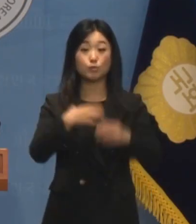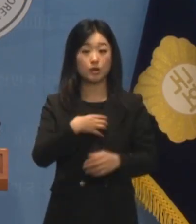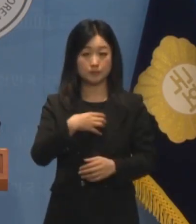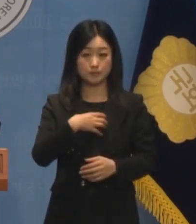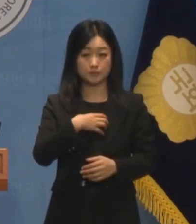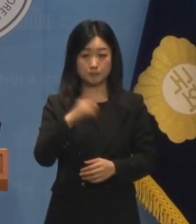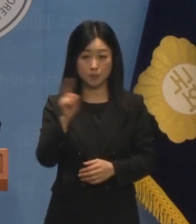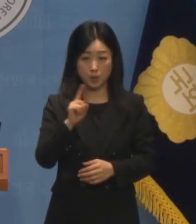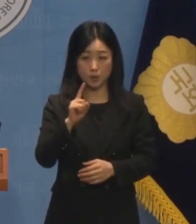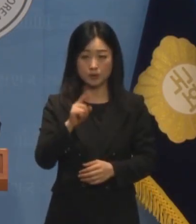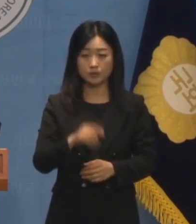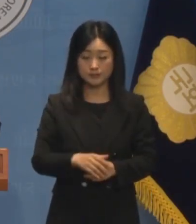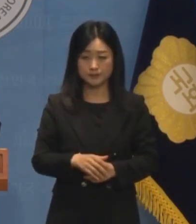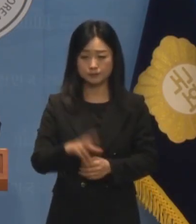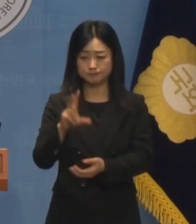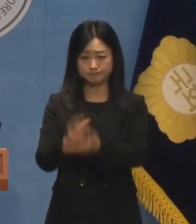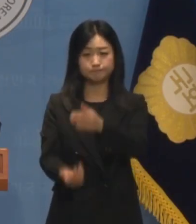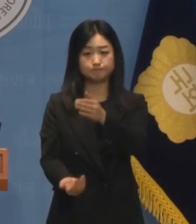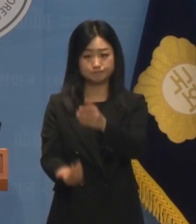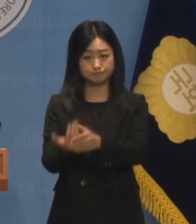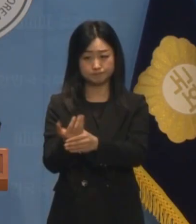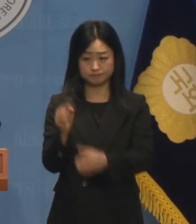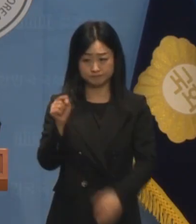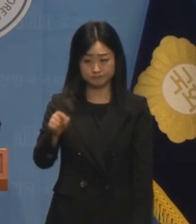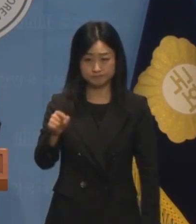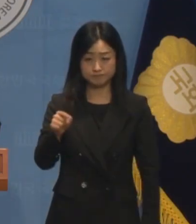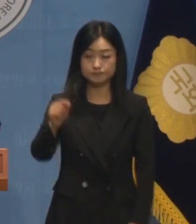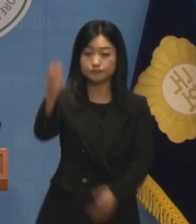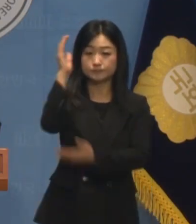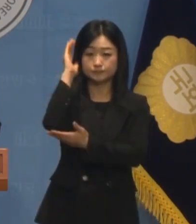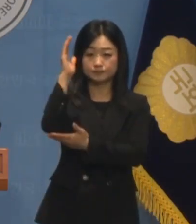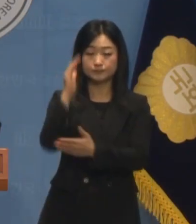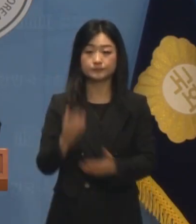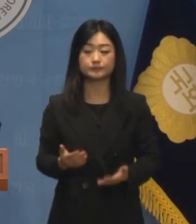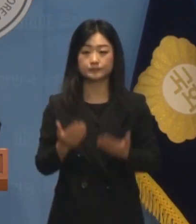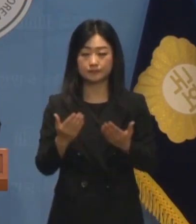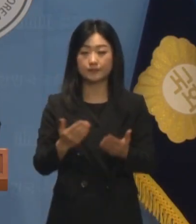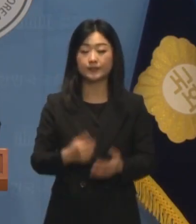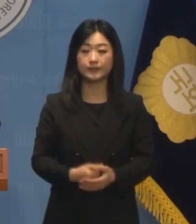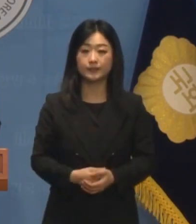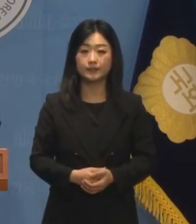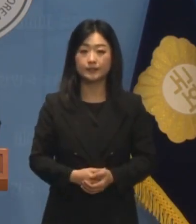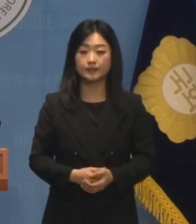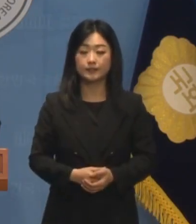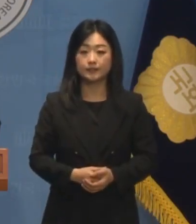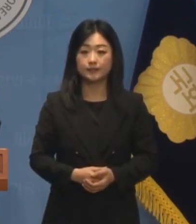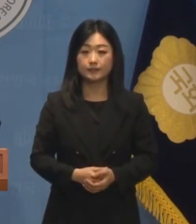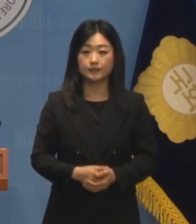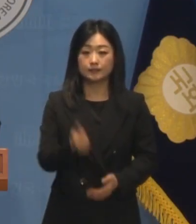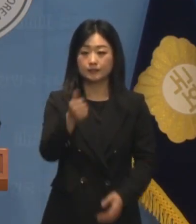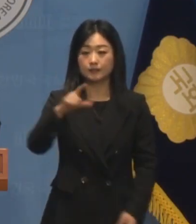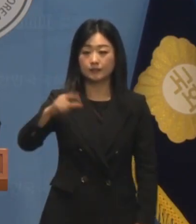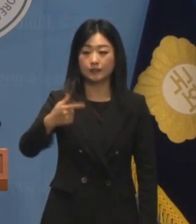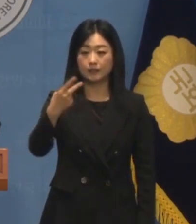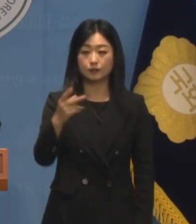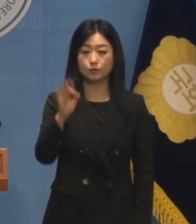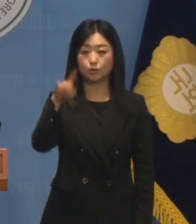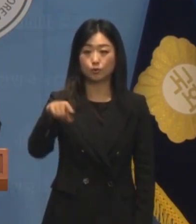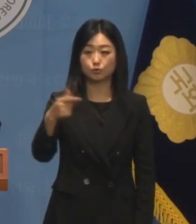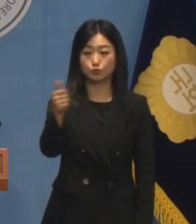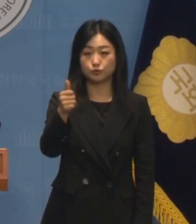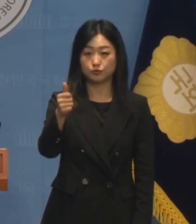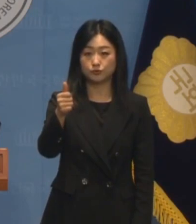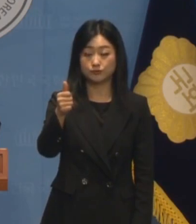중대한 사안에 대해 말씀드리기 위해 이 자리에 섰습니다. 한동훈 국민의힘 대표의